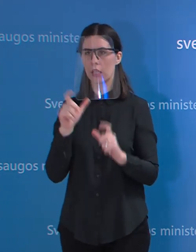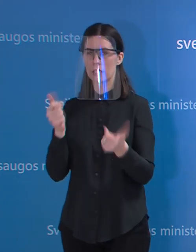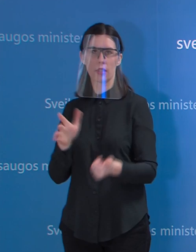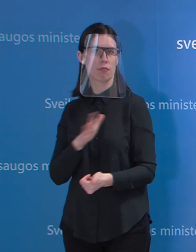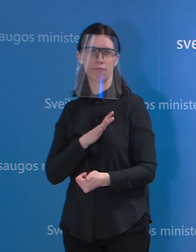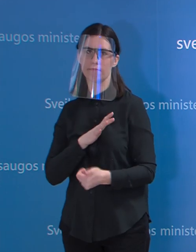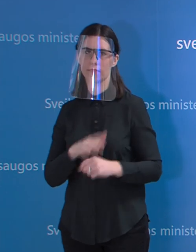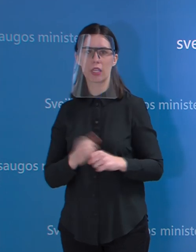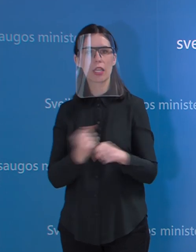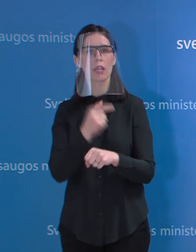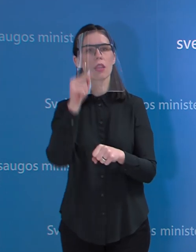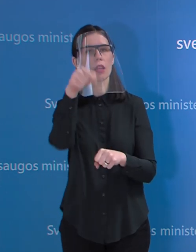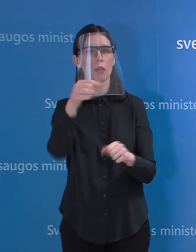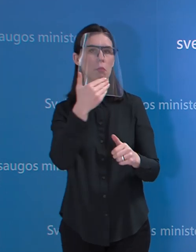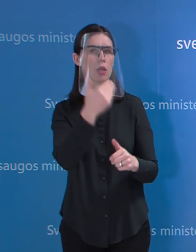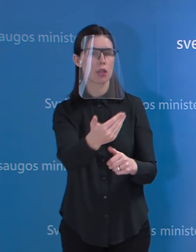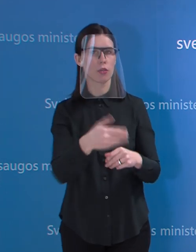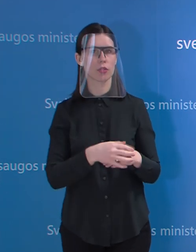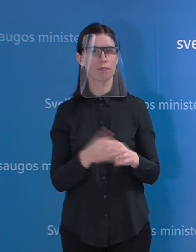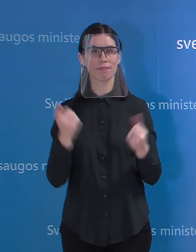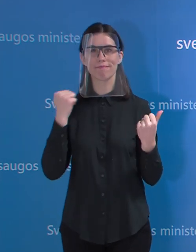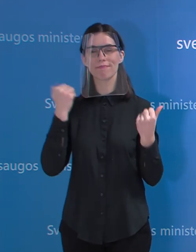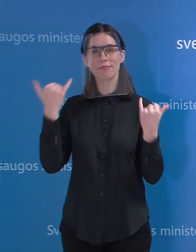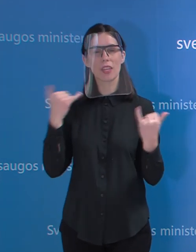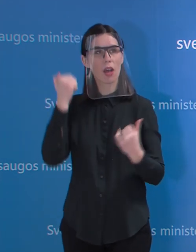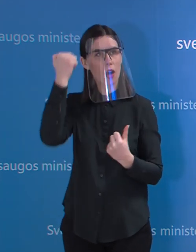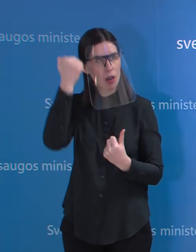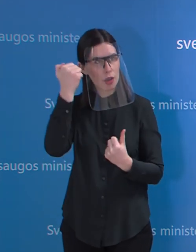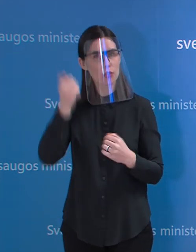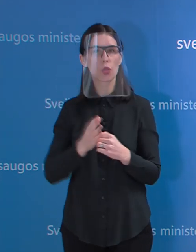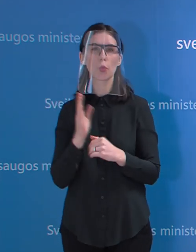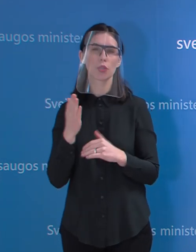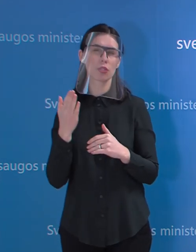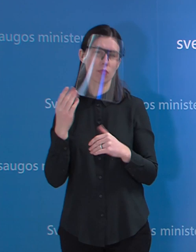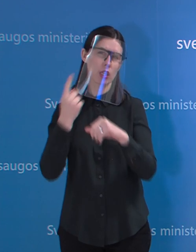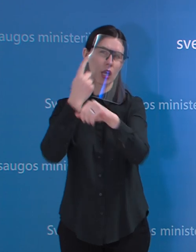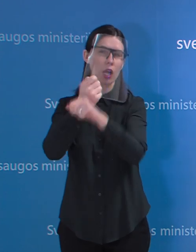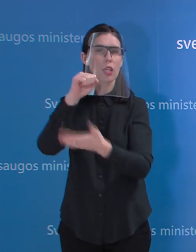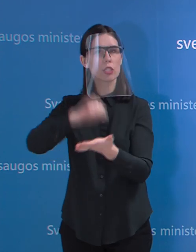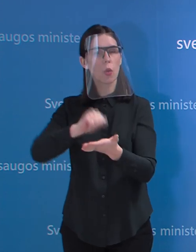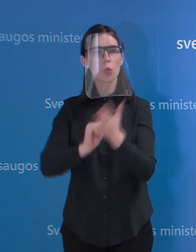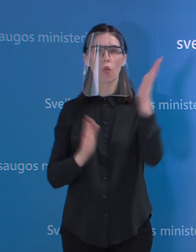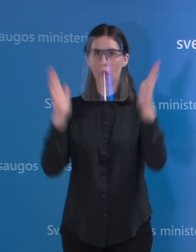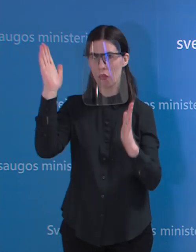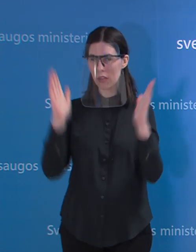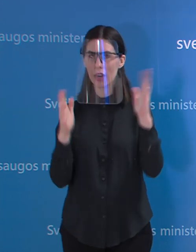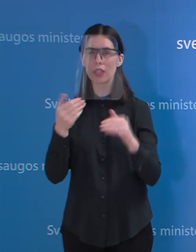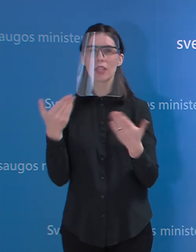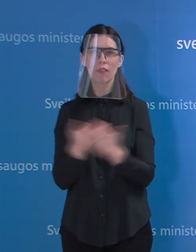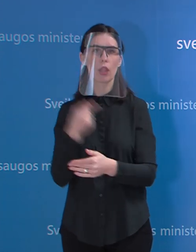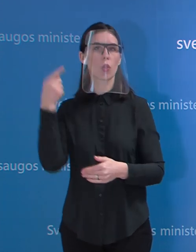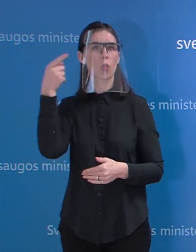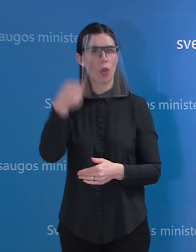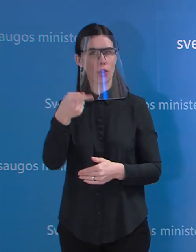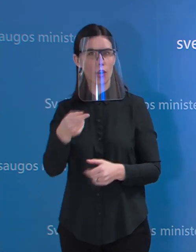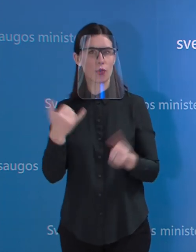ačiū Jums už klausimus ir iki kitų kartų, susitinkant nuo tolinėse spaudos konferencijos esveikatos apsaugos ministerijoje.